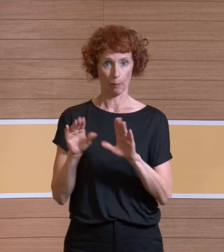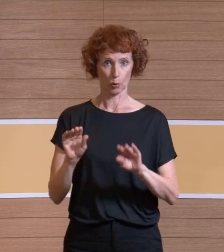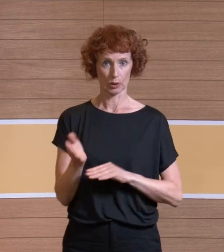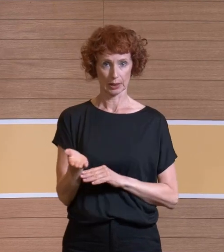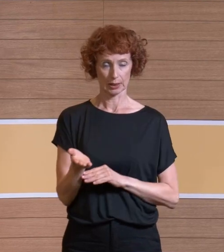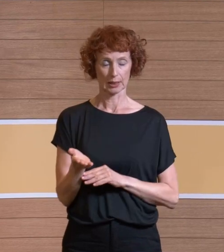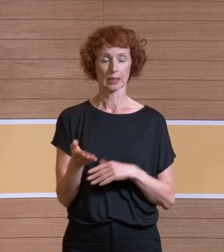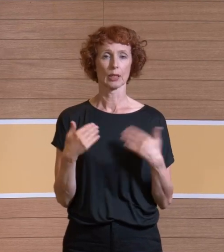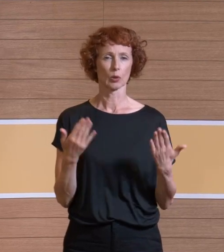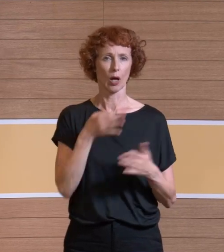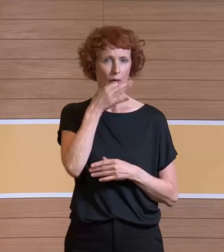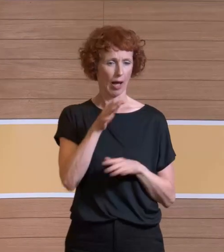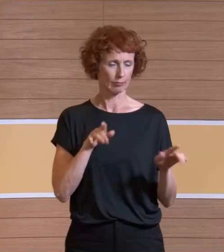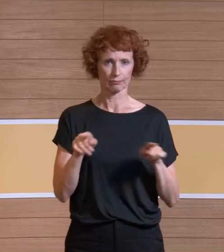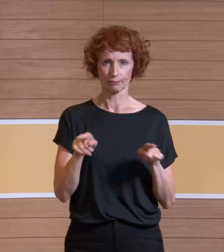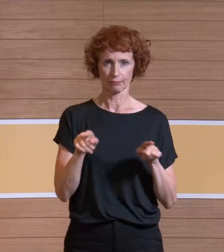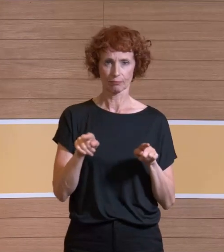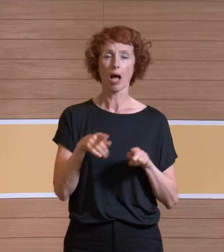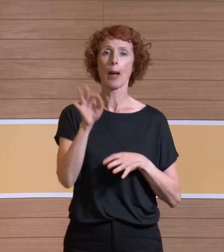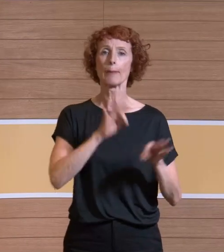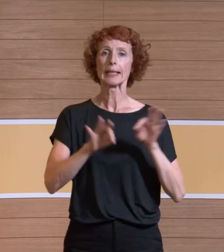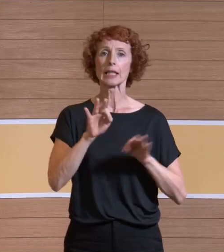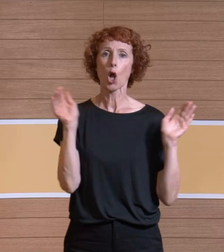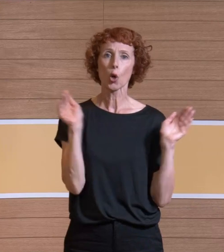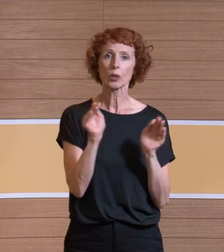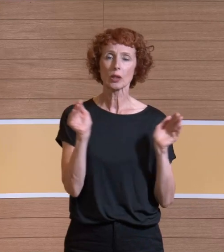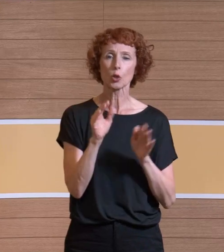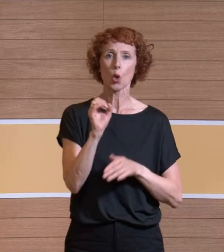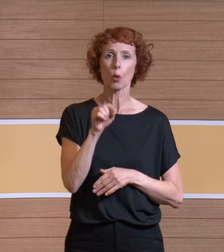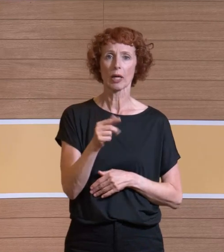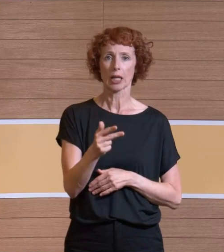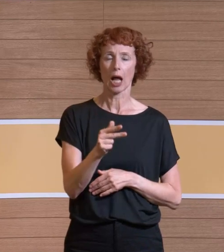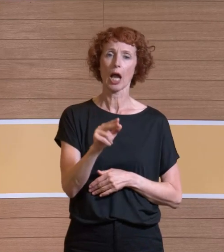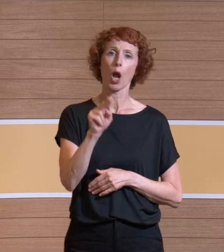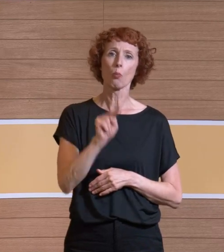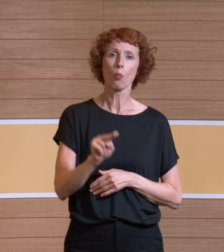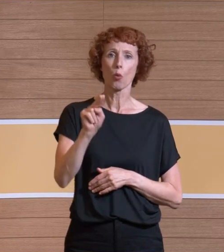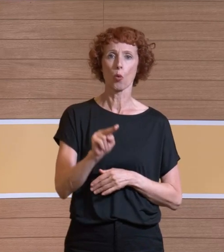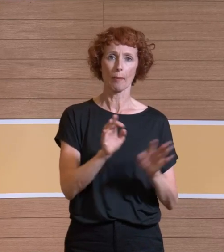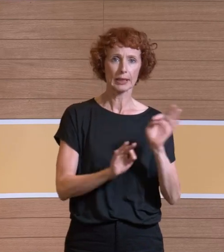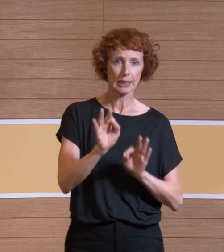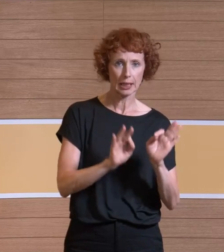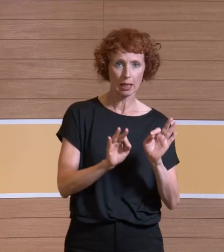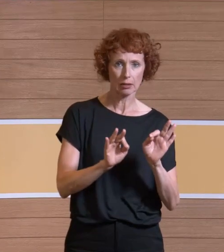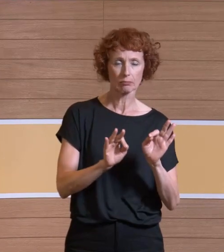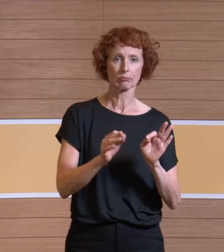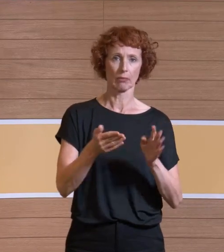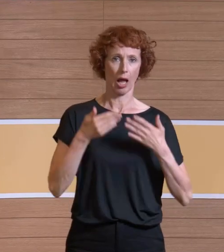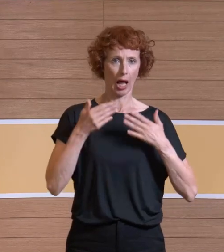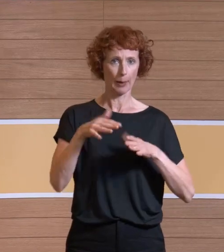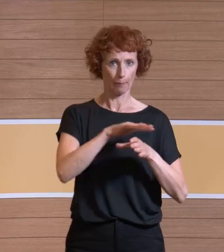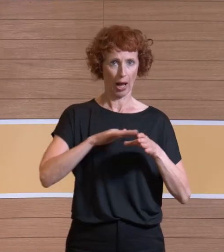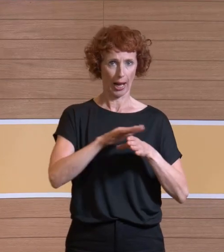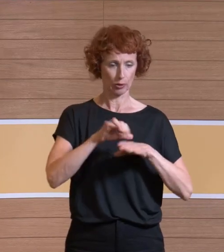Fragestellung war Partikelkonzentration, also 0,3-My-Partikel im Atembereich des operierenden Chirurgen.